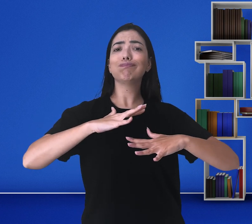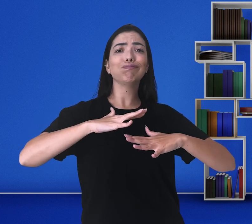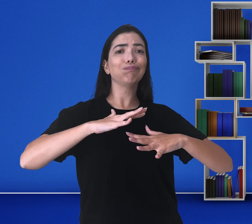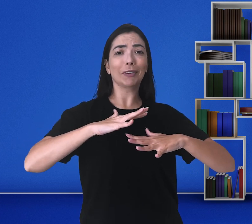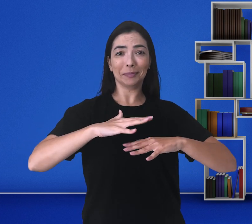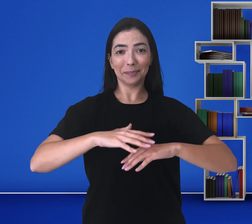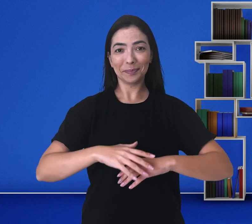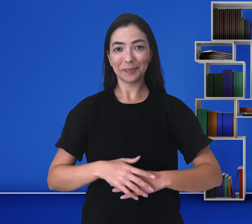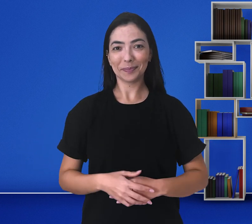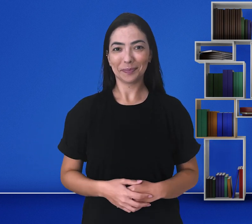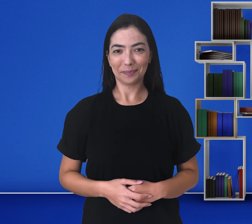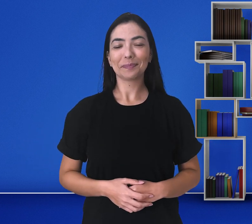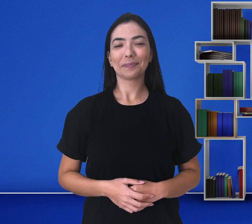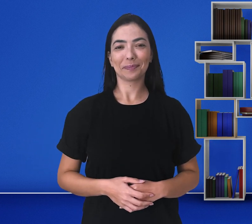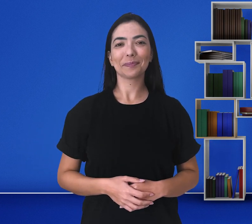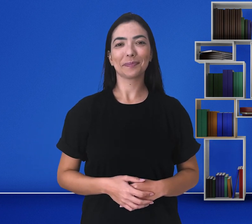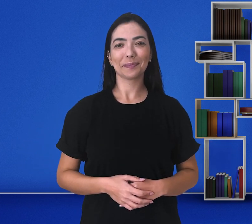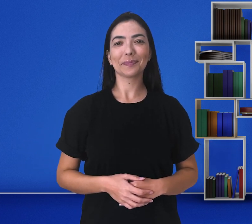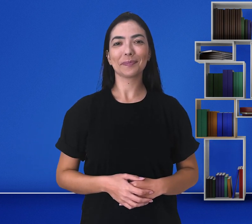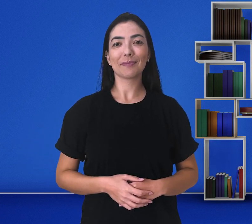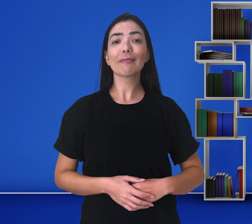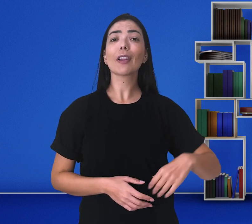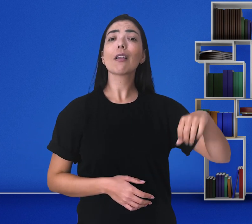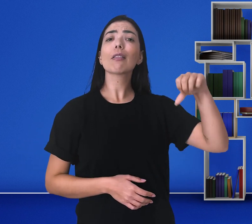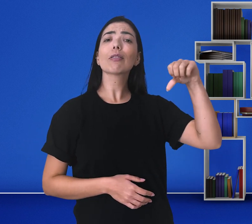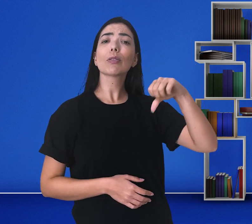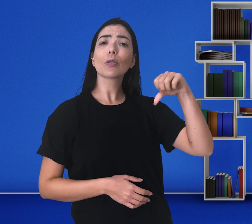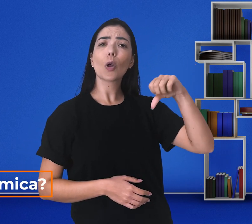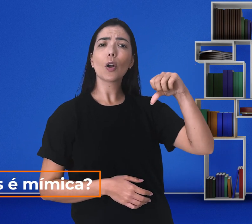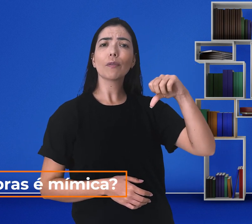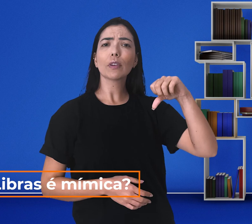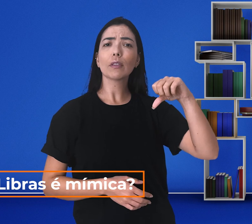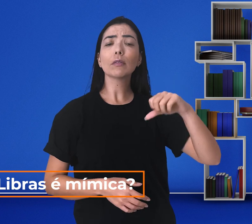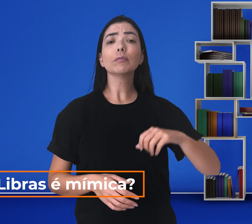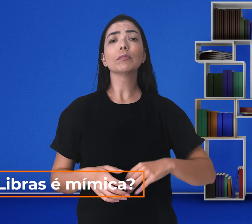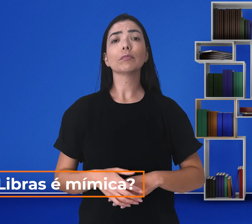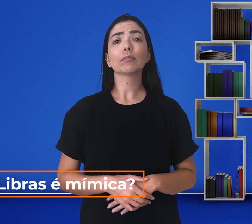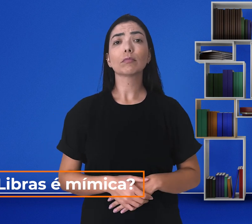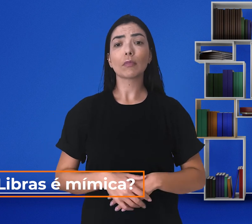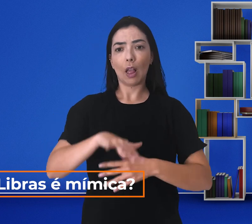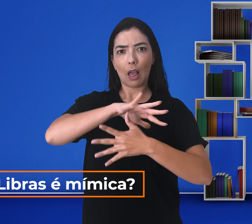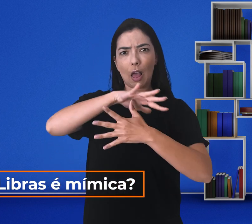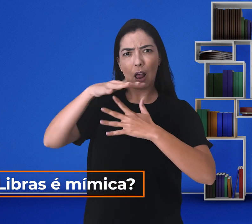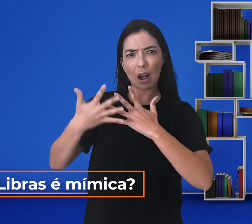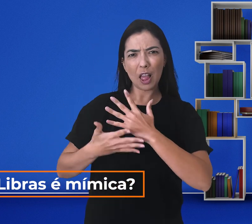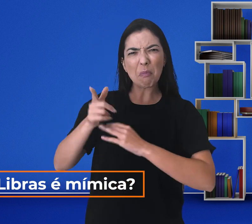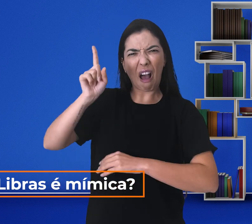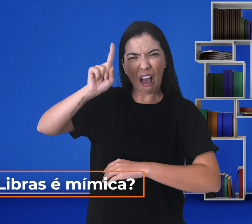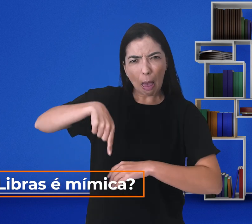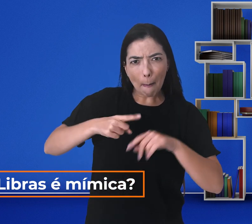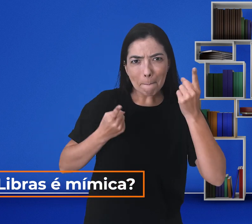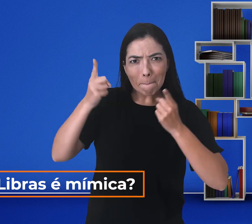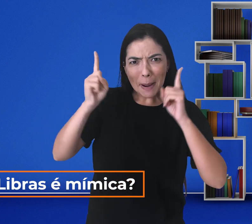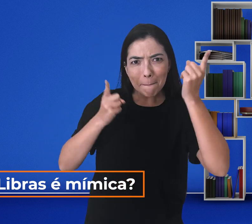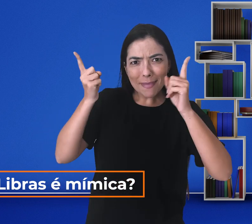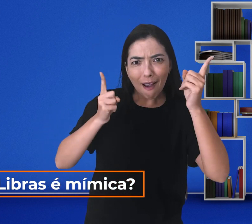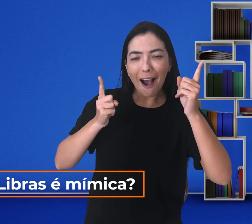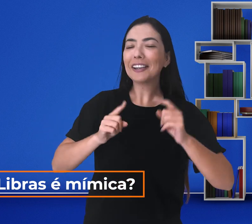o ritmo. A nona curiosidade é em relação a a Libras é